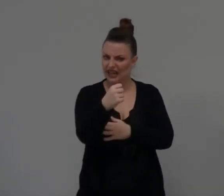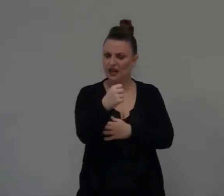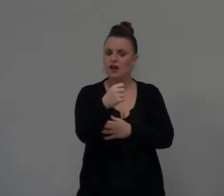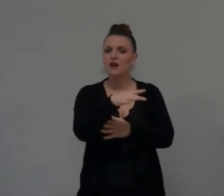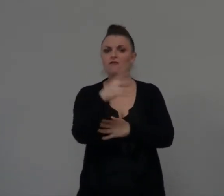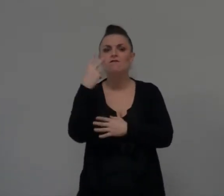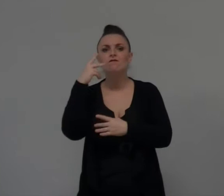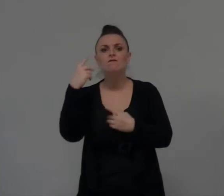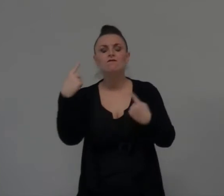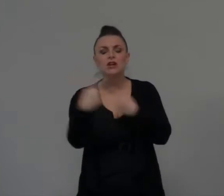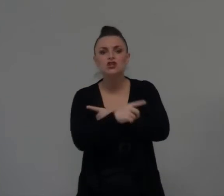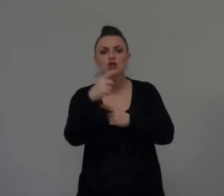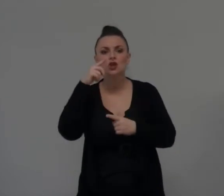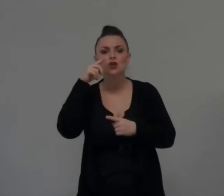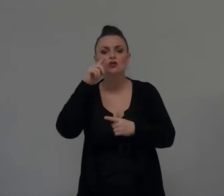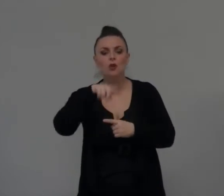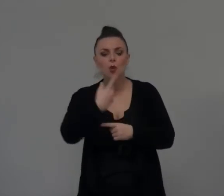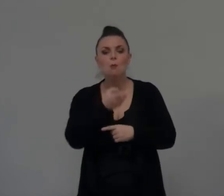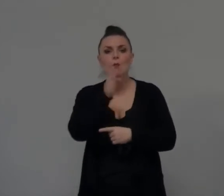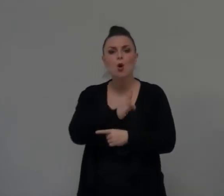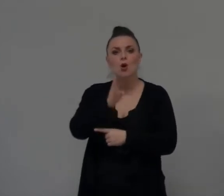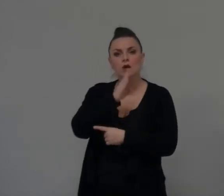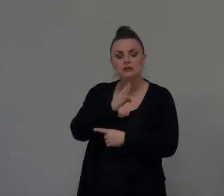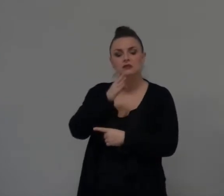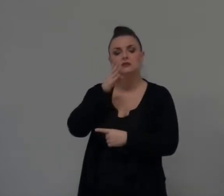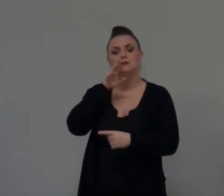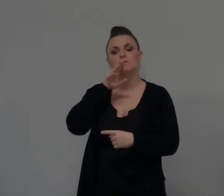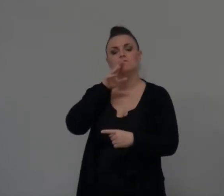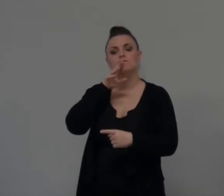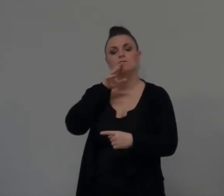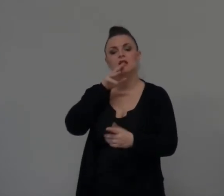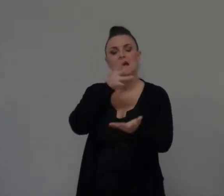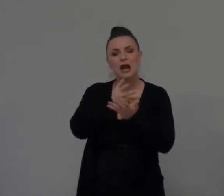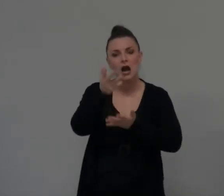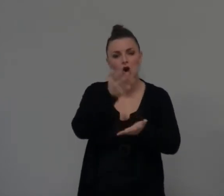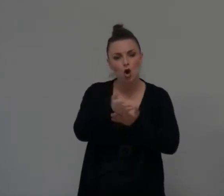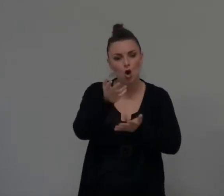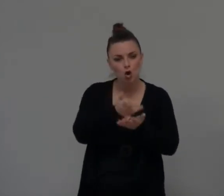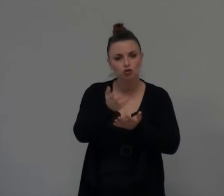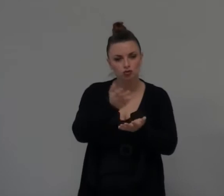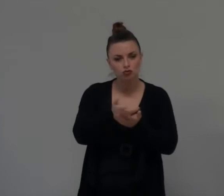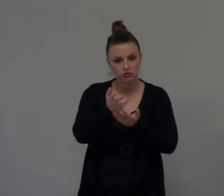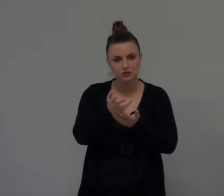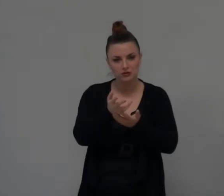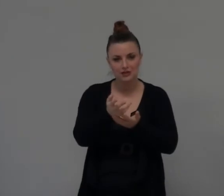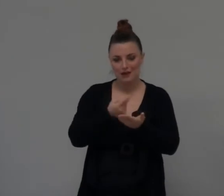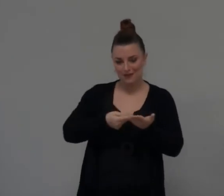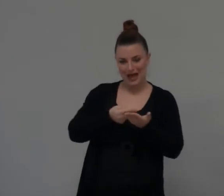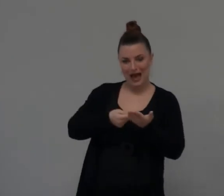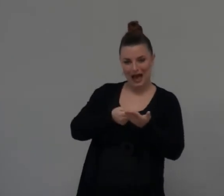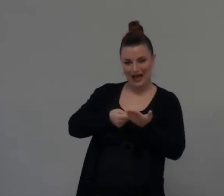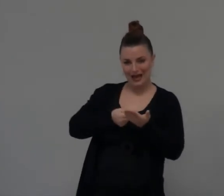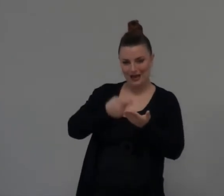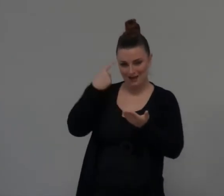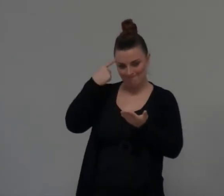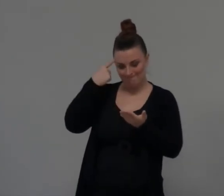Boaz Vedete Aveva un piano Questa è la capacità Di avere un piano Boaz Boaz